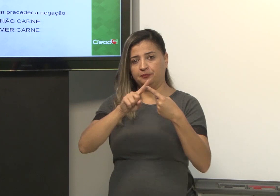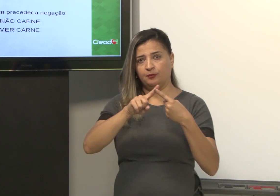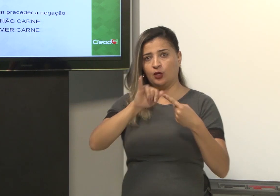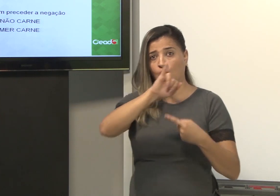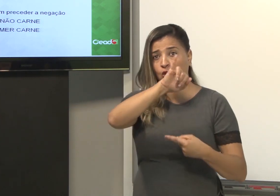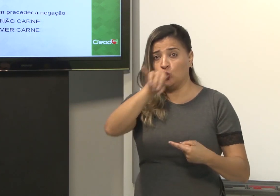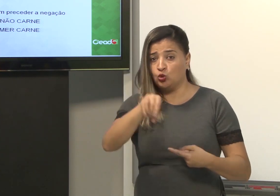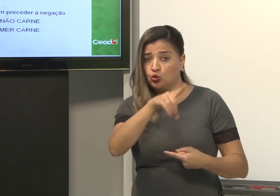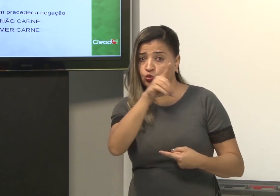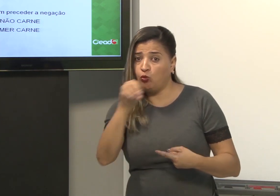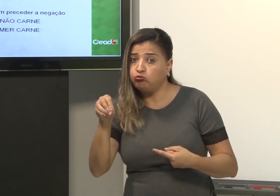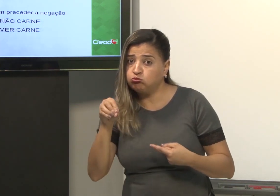depois do verbo, por exemplo,